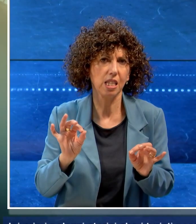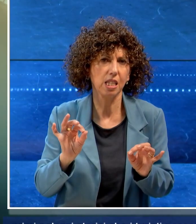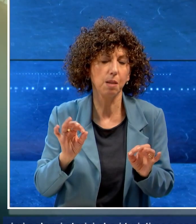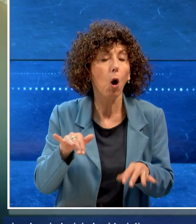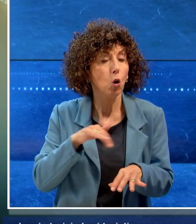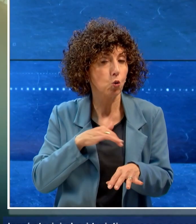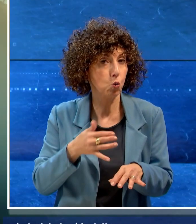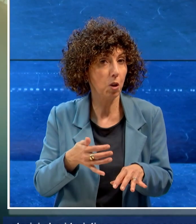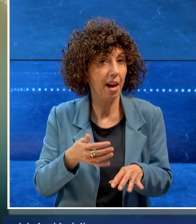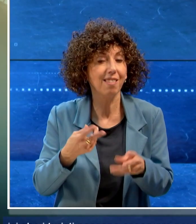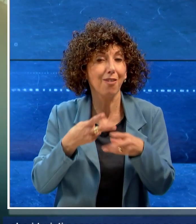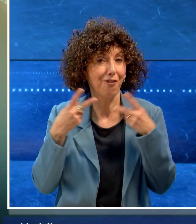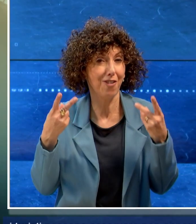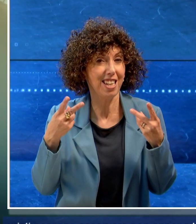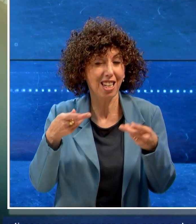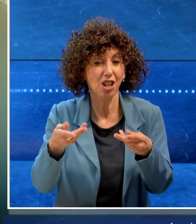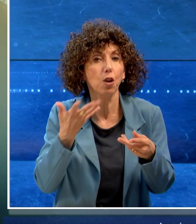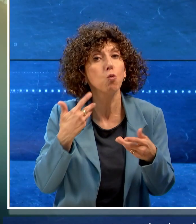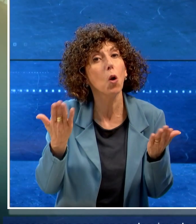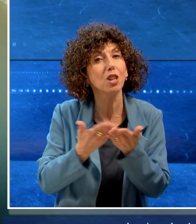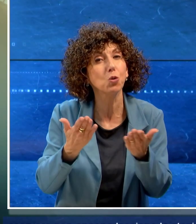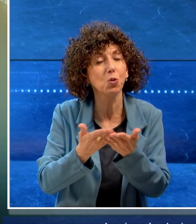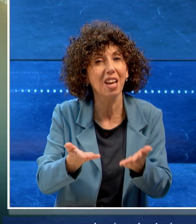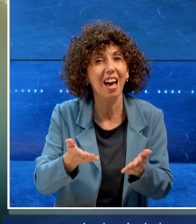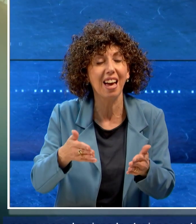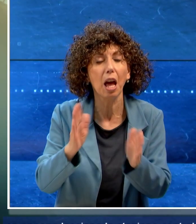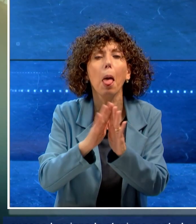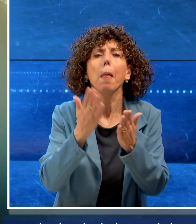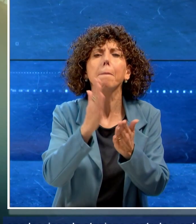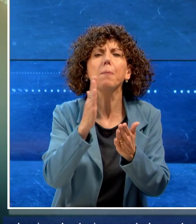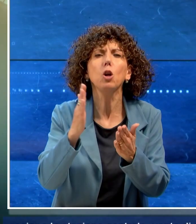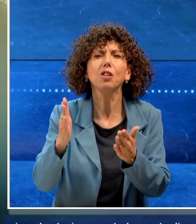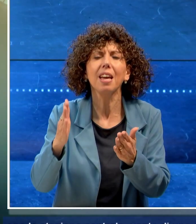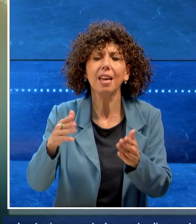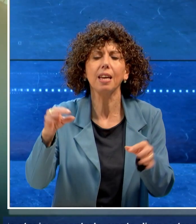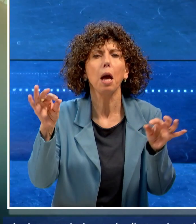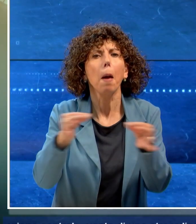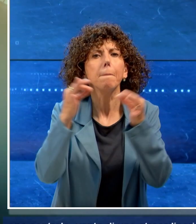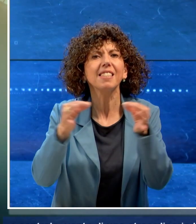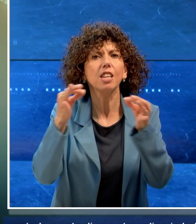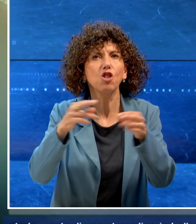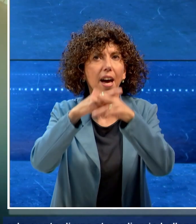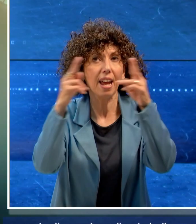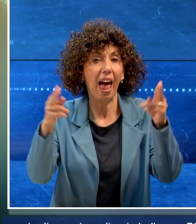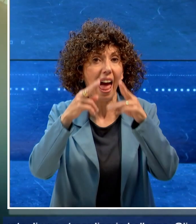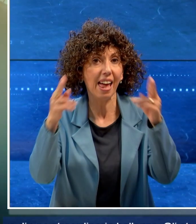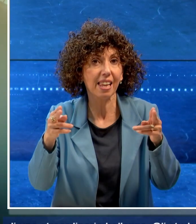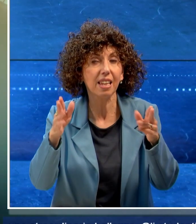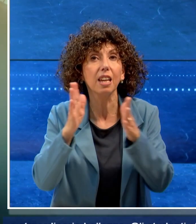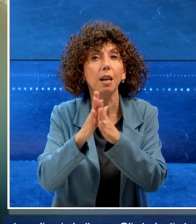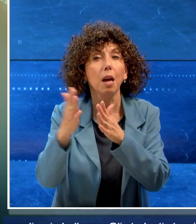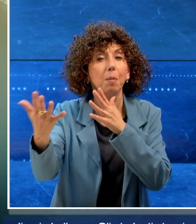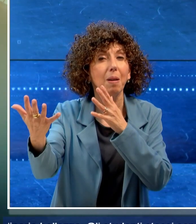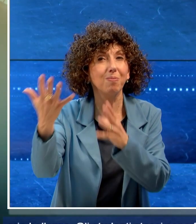stessi sono felici di studiare nelle antiche biblioteche, di passeggiare tra gli archi, ma gli affreschi